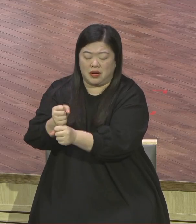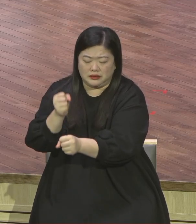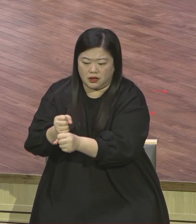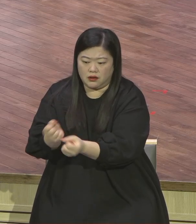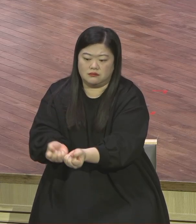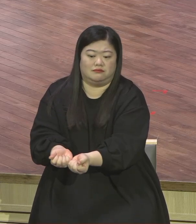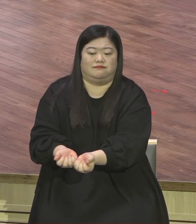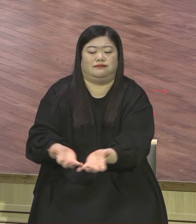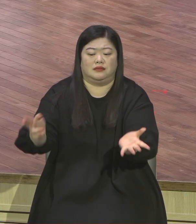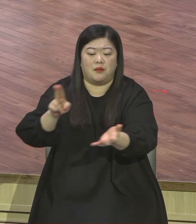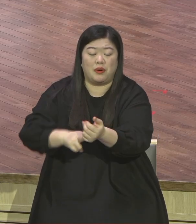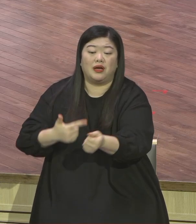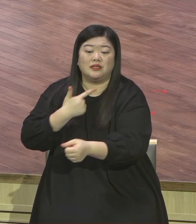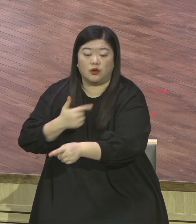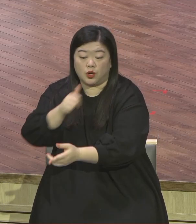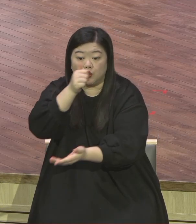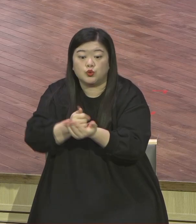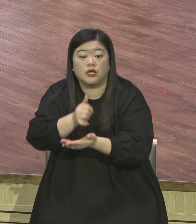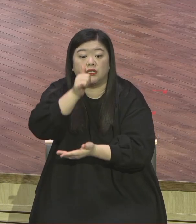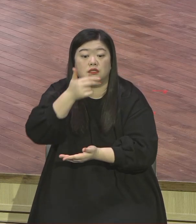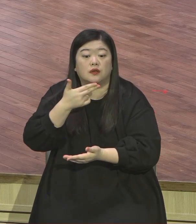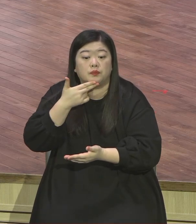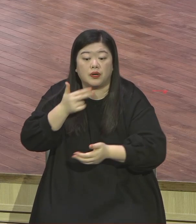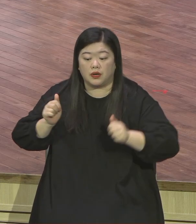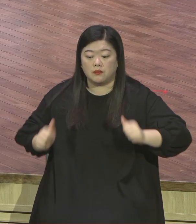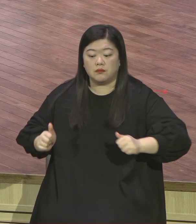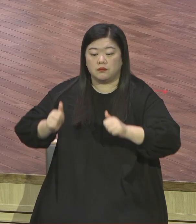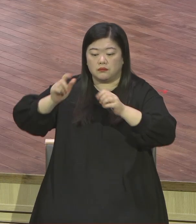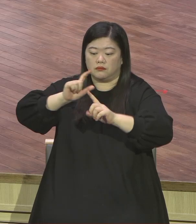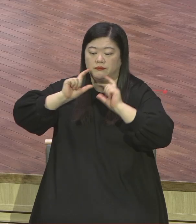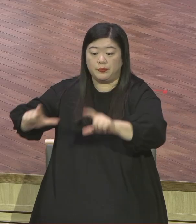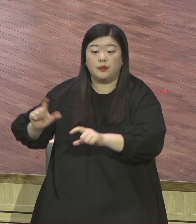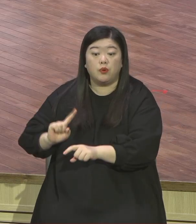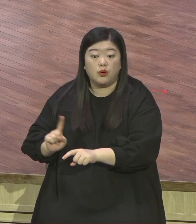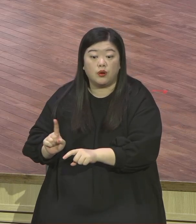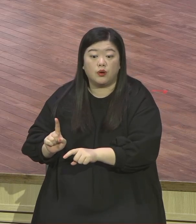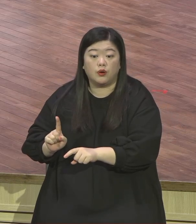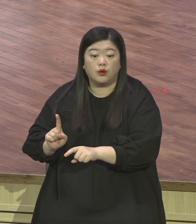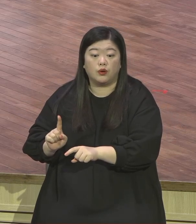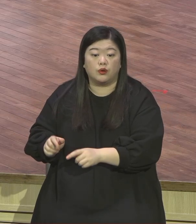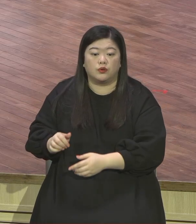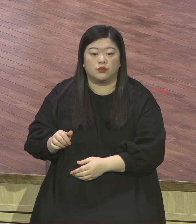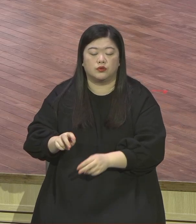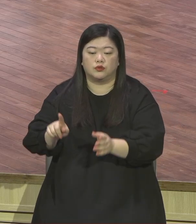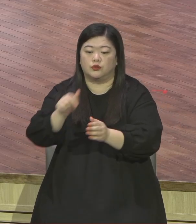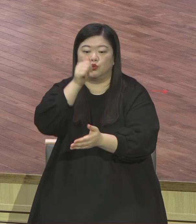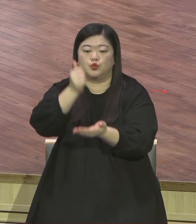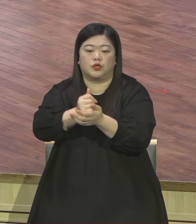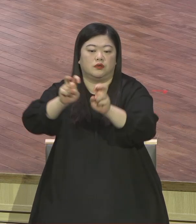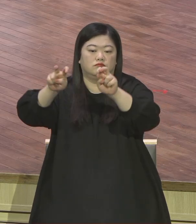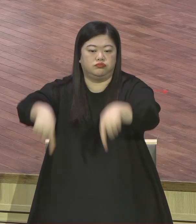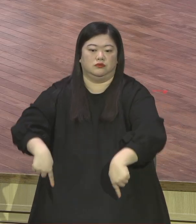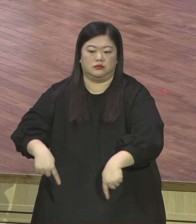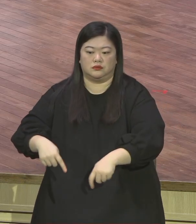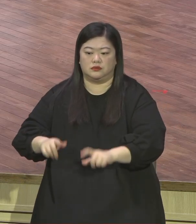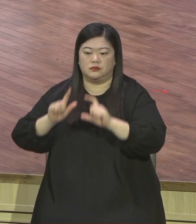선고했습니다. 지금 수백 명의 피해자들이 그렇게 있음에도 불구하고 가습기